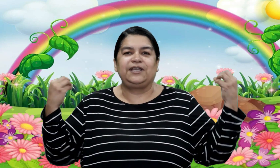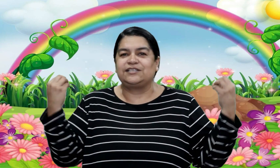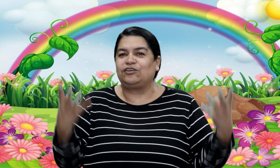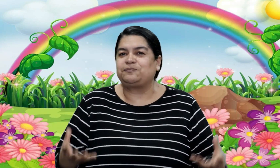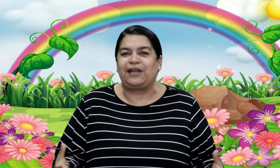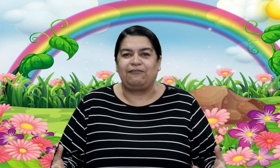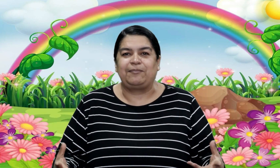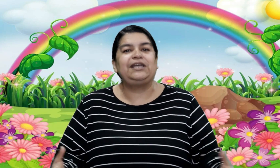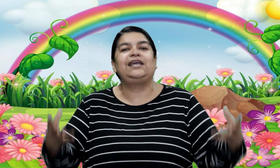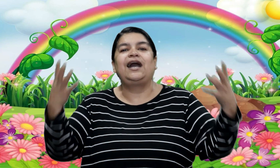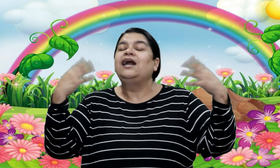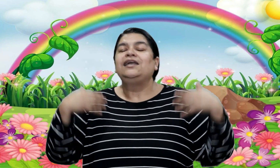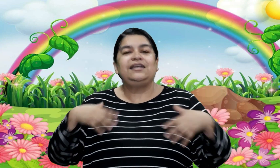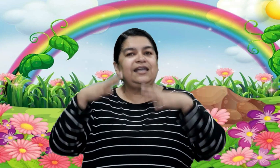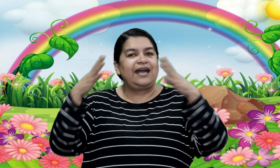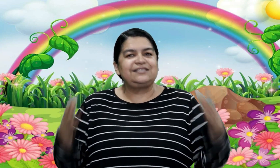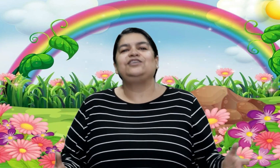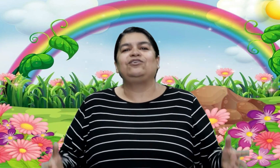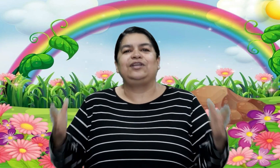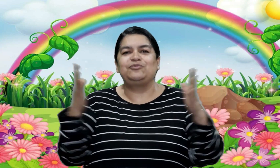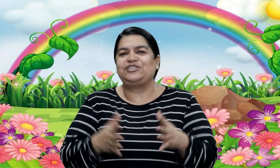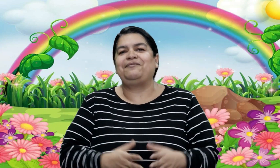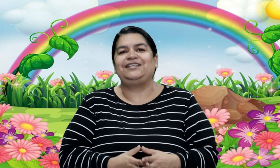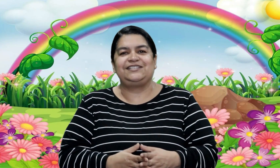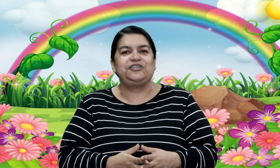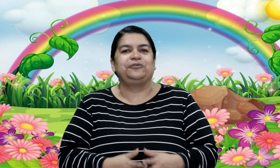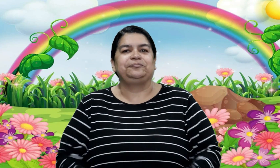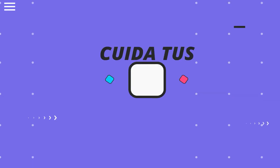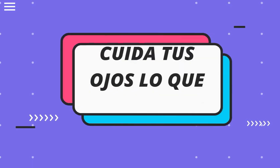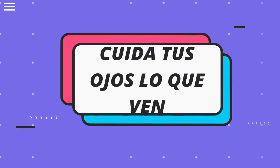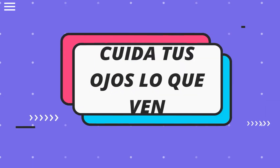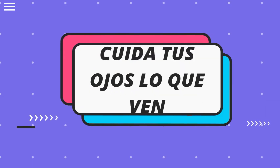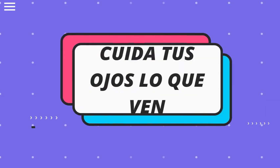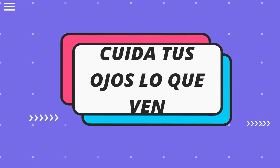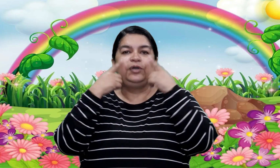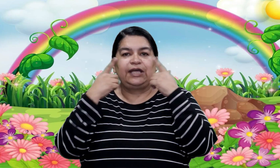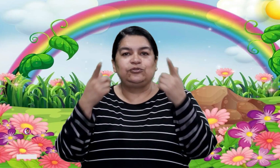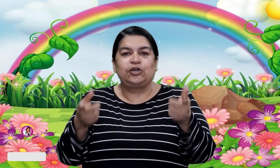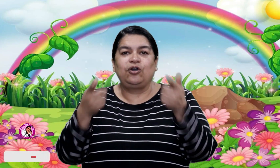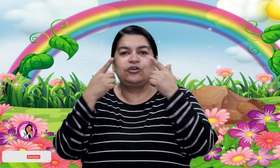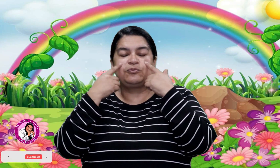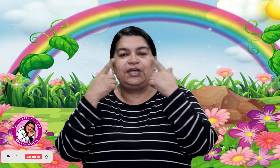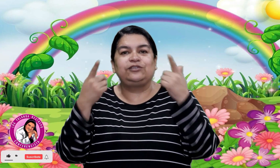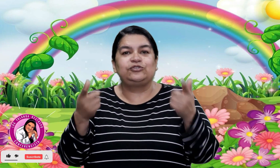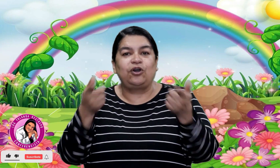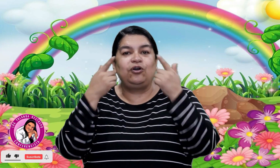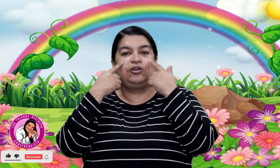predicaciones para la familia y ha sido de mucha bendición Cuida tus ojos, cuida tus ojos